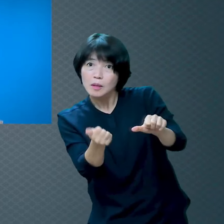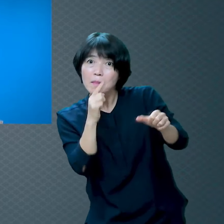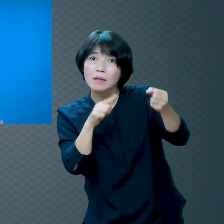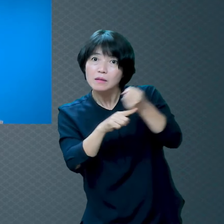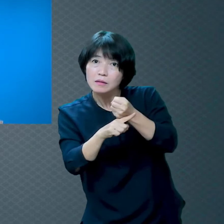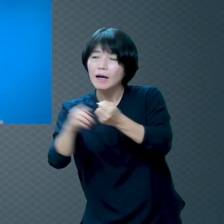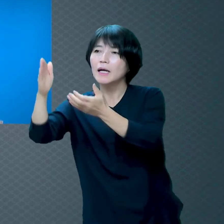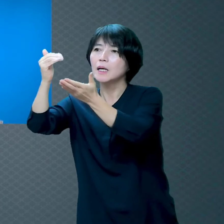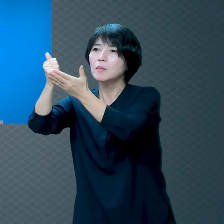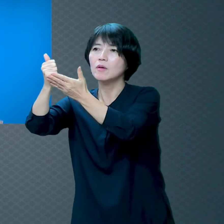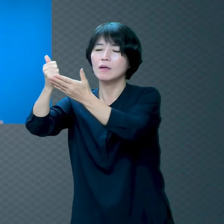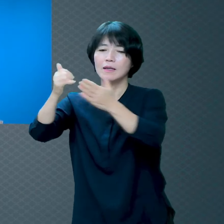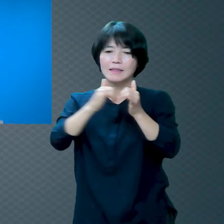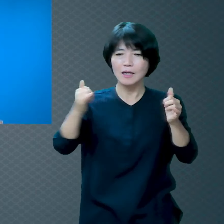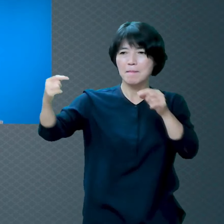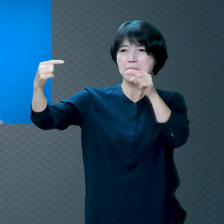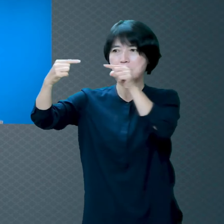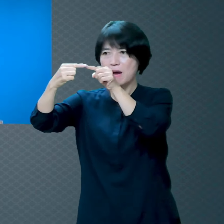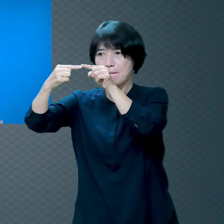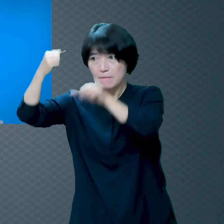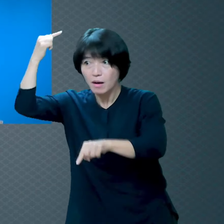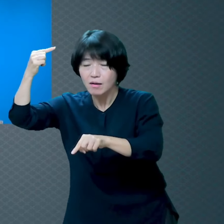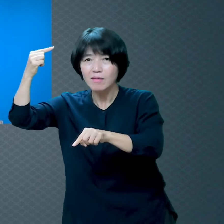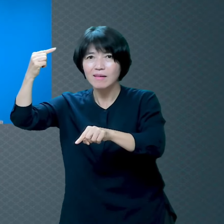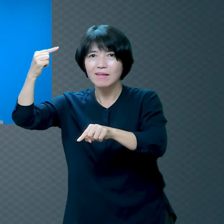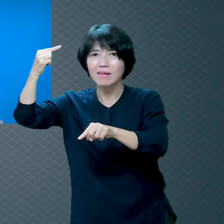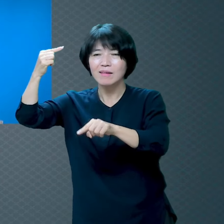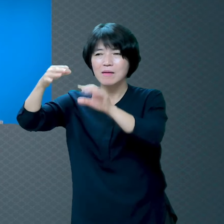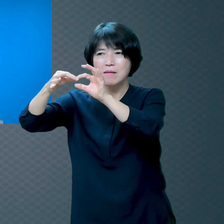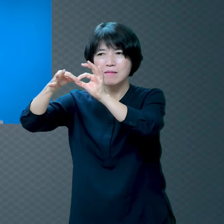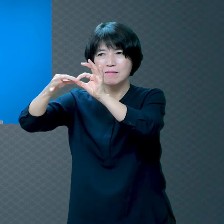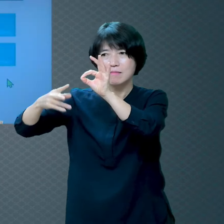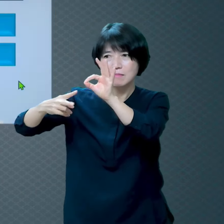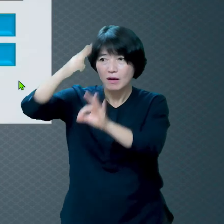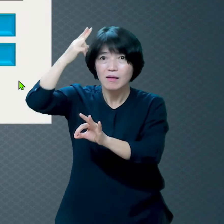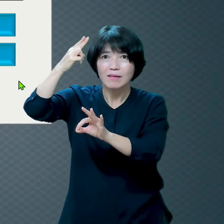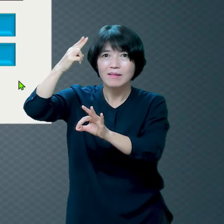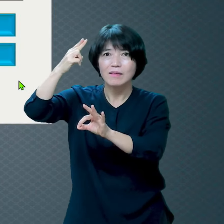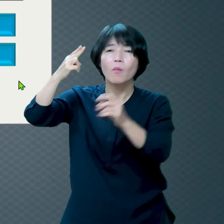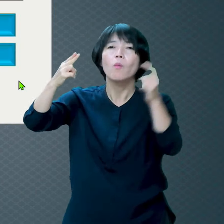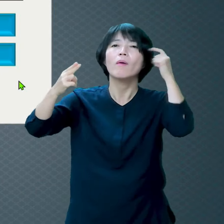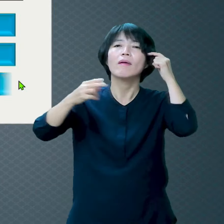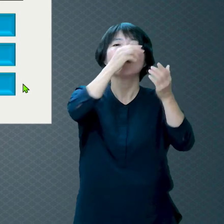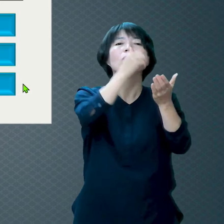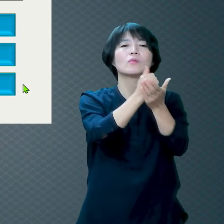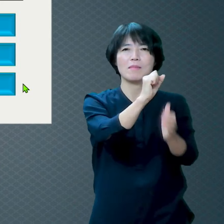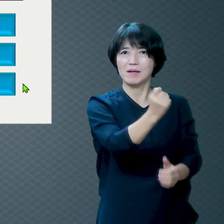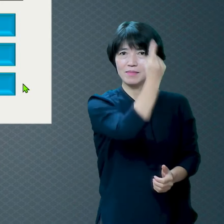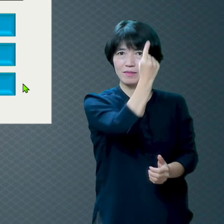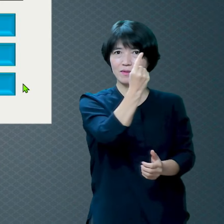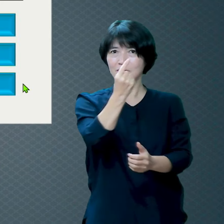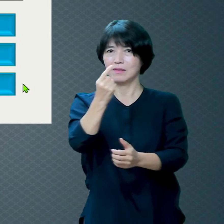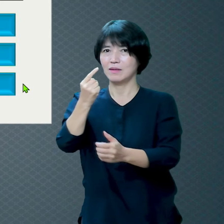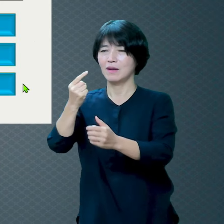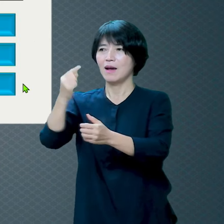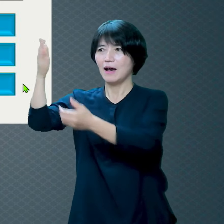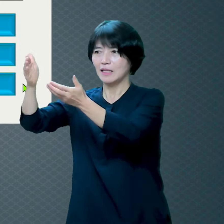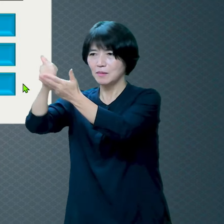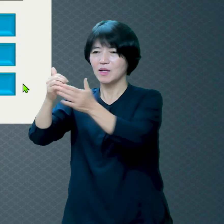끊어졌다 그 말이에요 뭐 때문에 죄 때문에 신학적인 용어로는